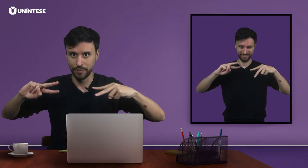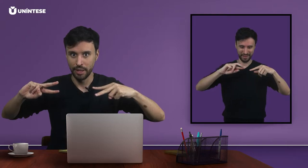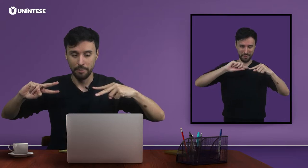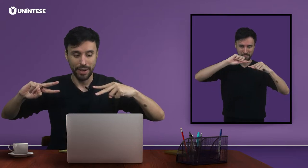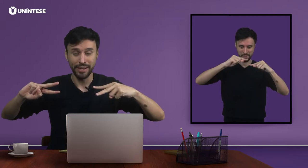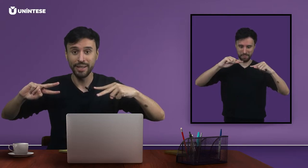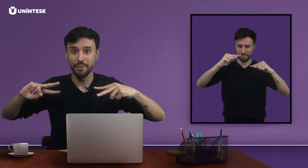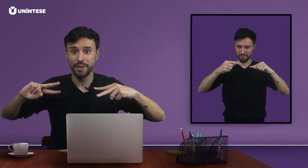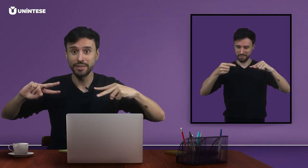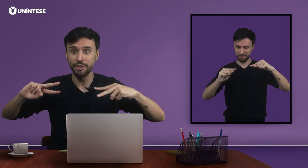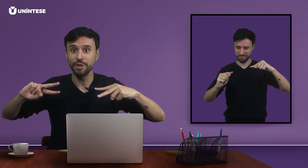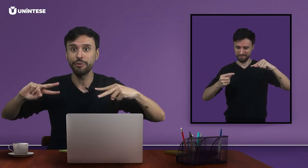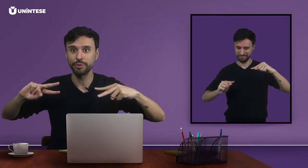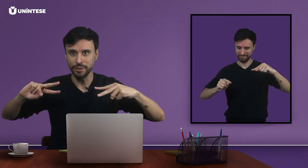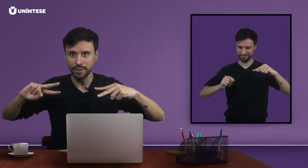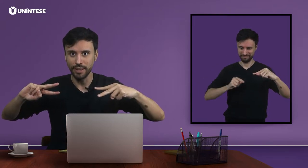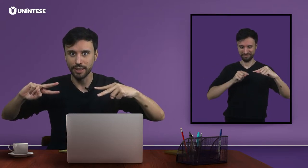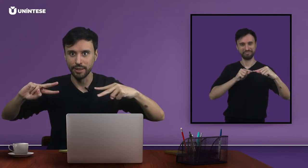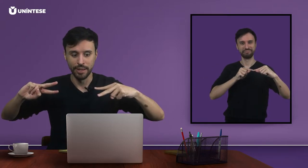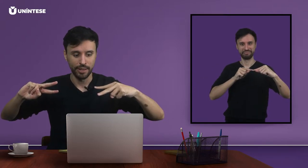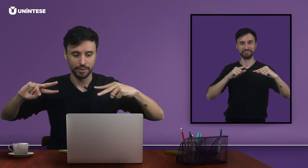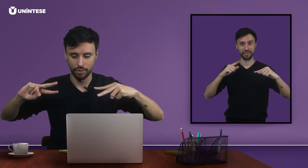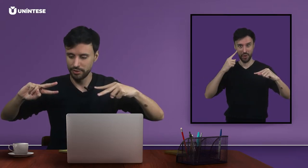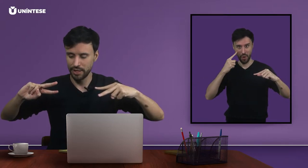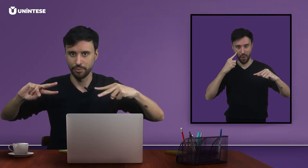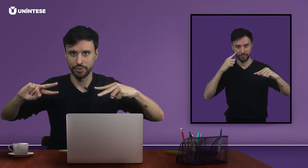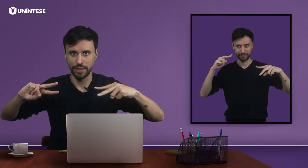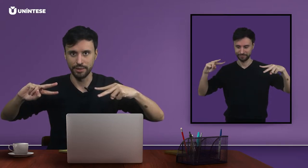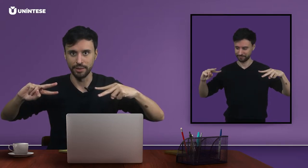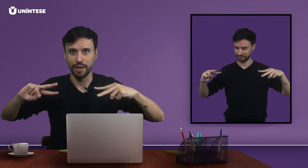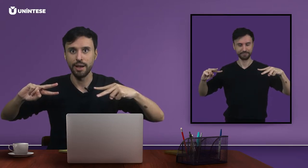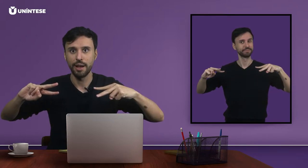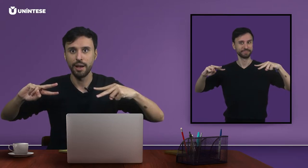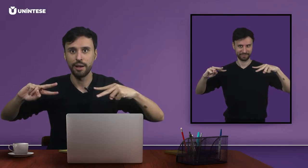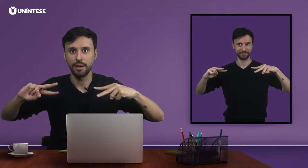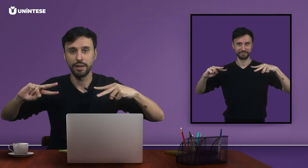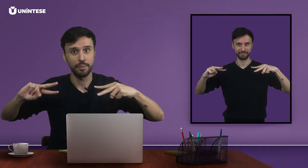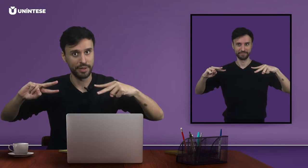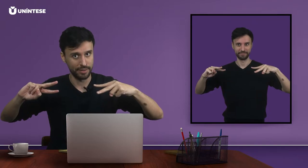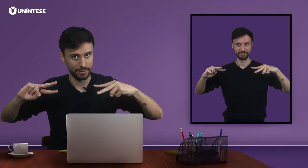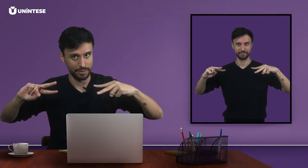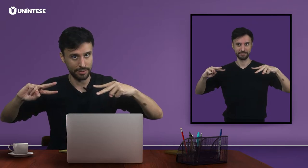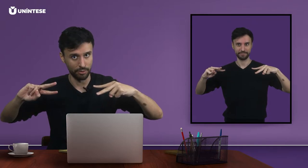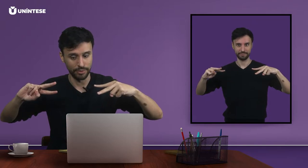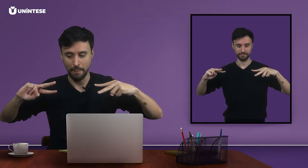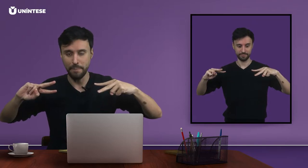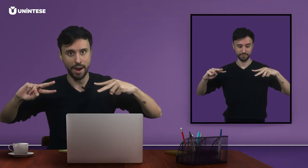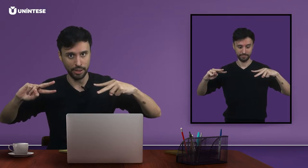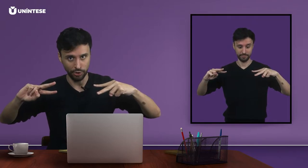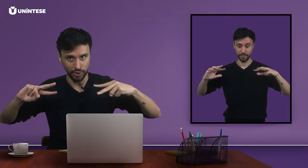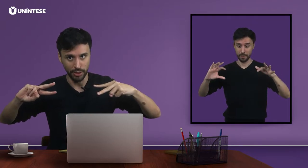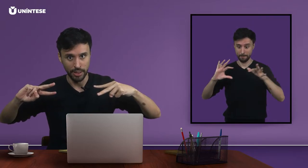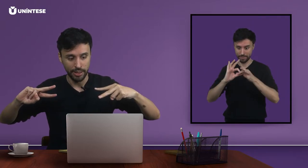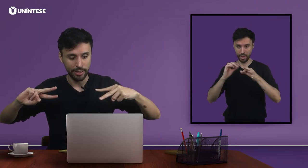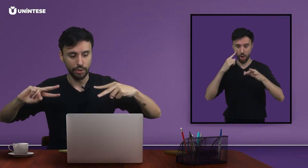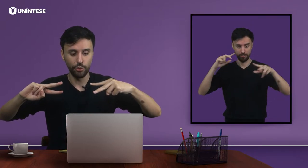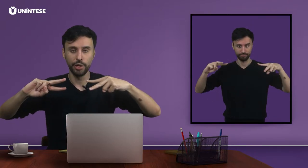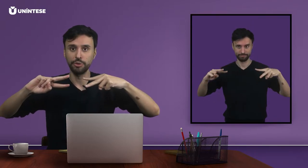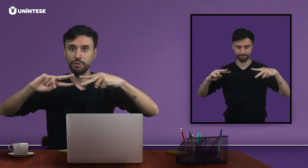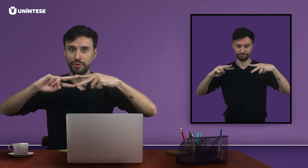para que represente a fruta inteira. Então nós temos aqui a representação da parte, e quando eu